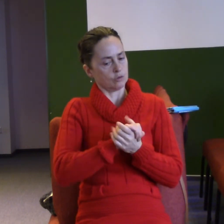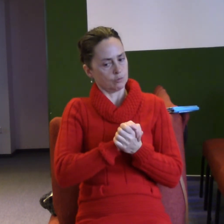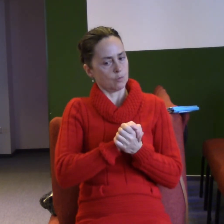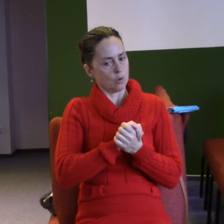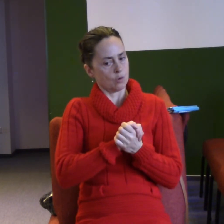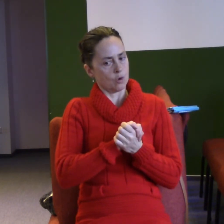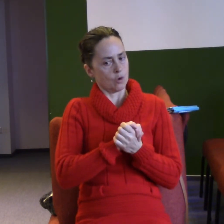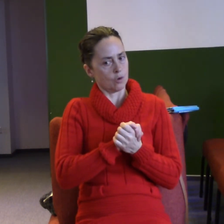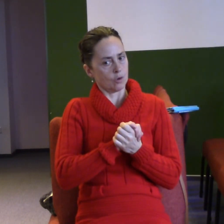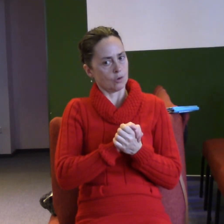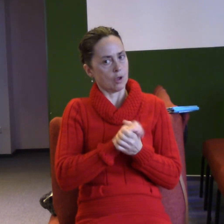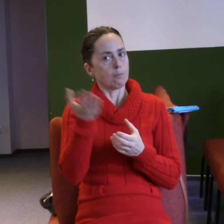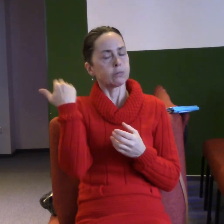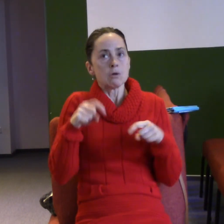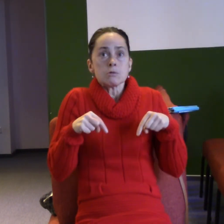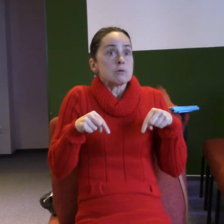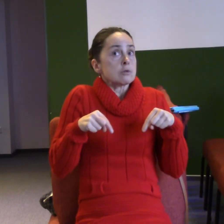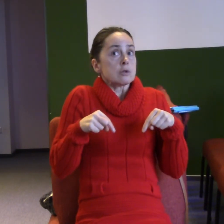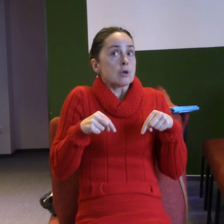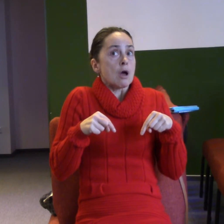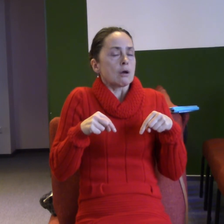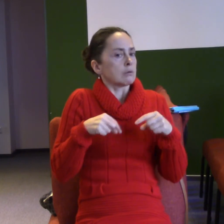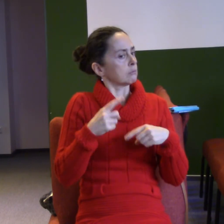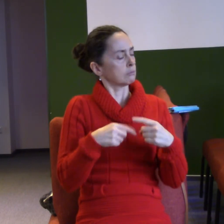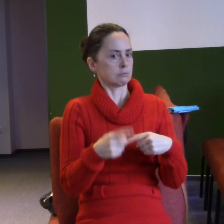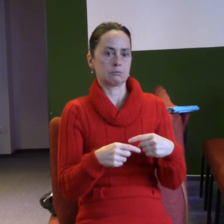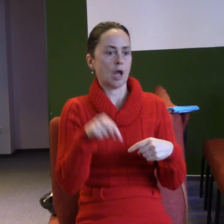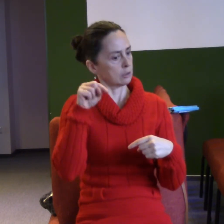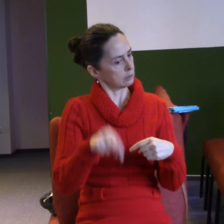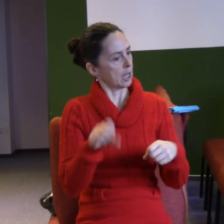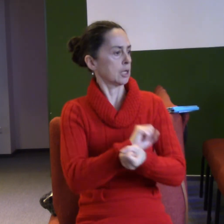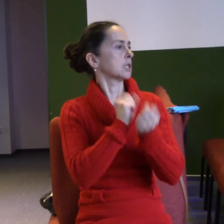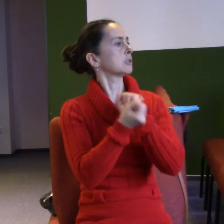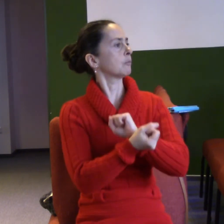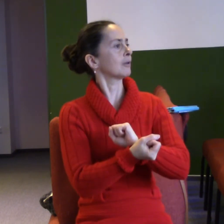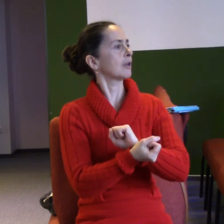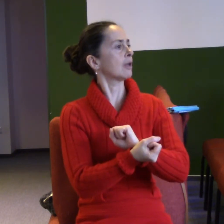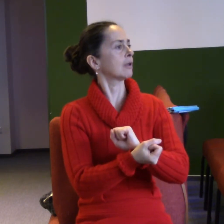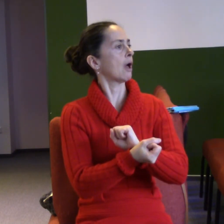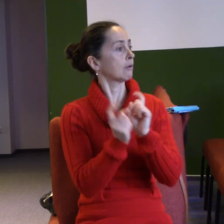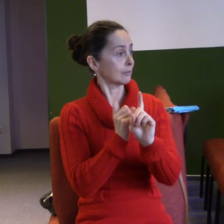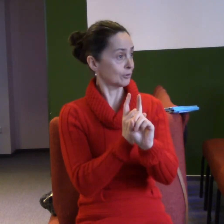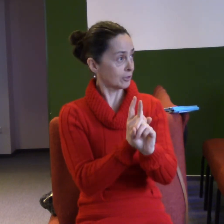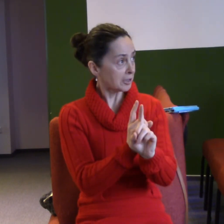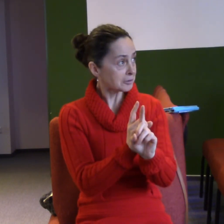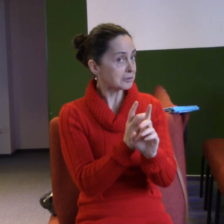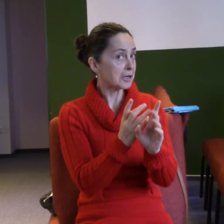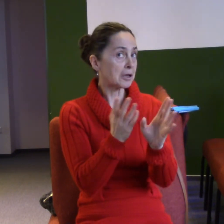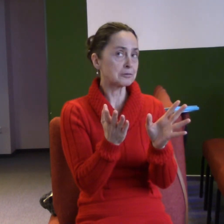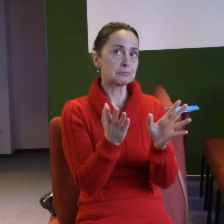že těch, když jsme měli strach a najednou jsme v klidu, či by si říká, že jsem fatalista, jestli se něco nestalo. Fatalista znamená, že